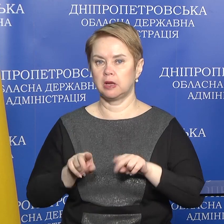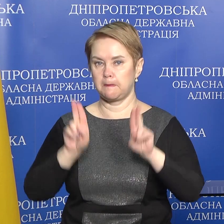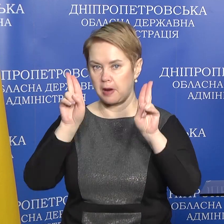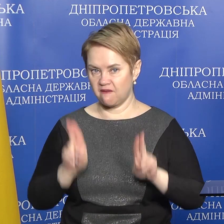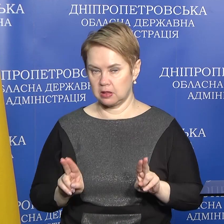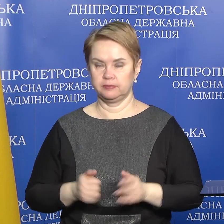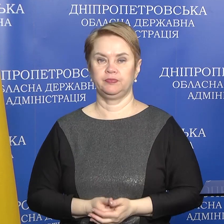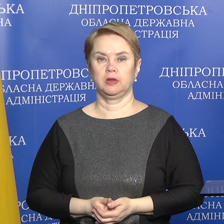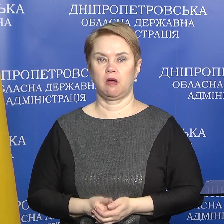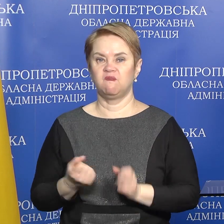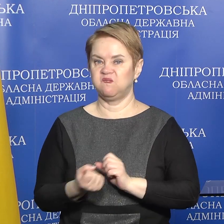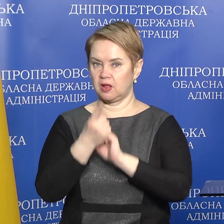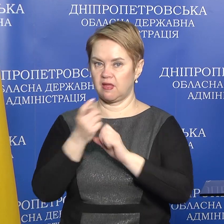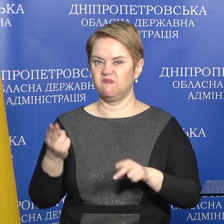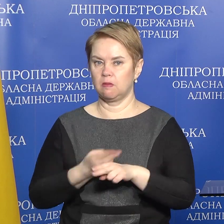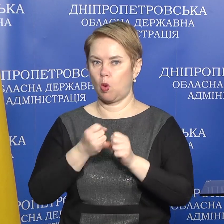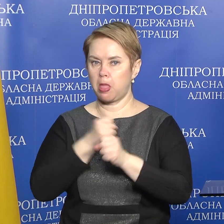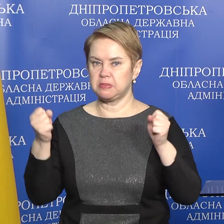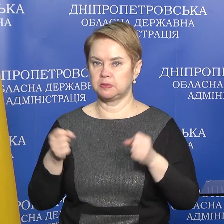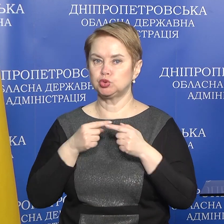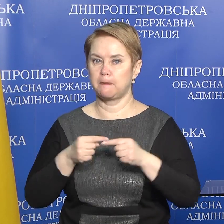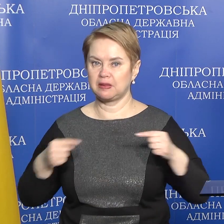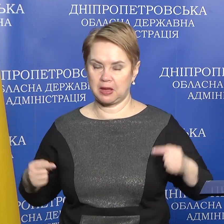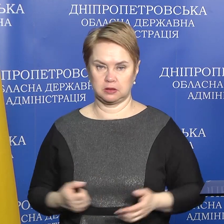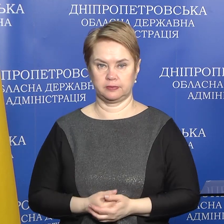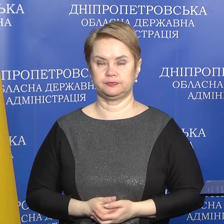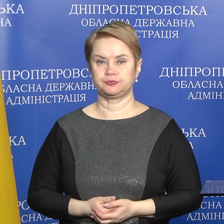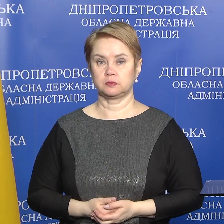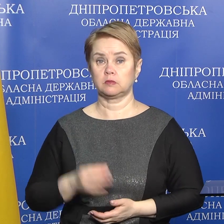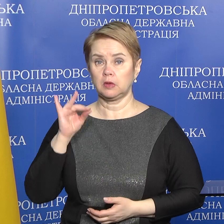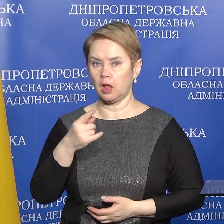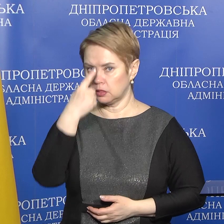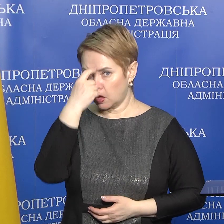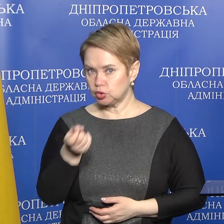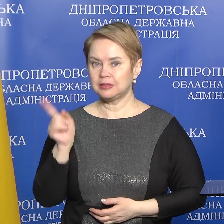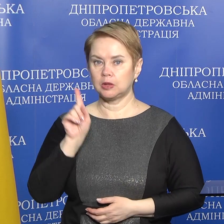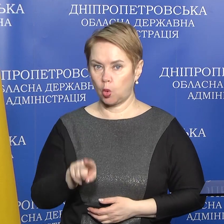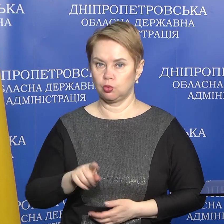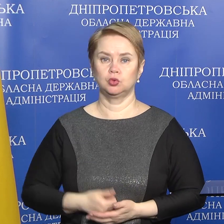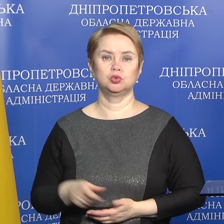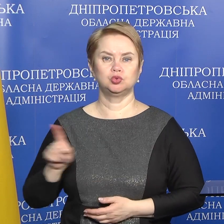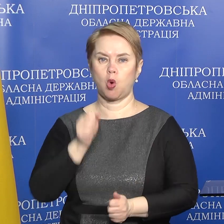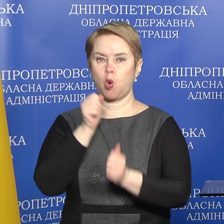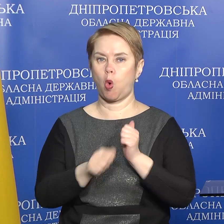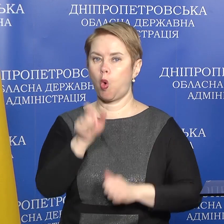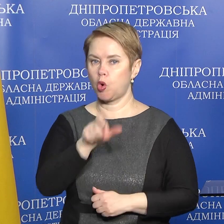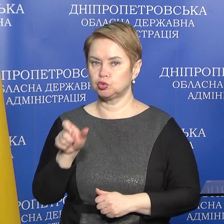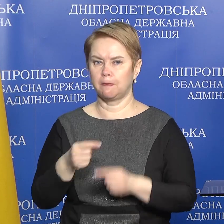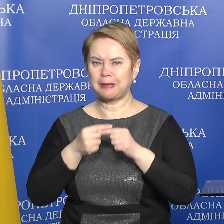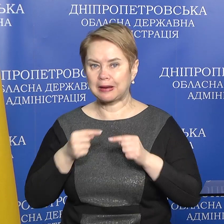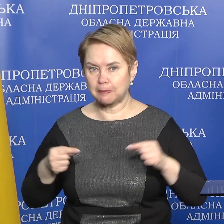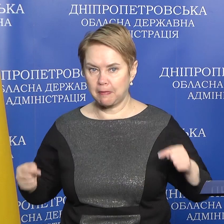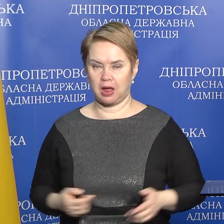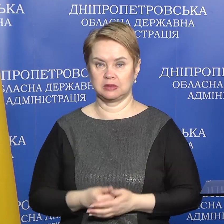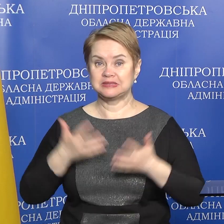правил виявлення вибухонебезпечних предметів і наголошуємо на тому, що кожен предмет,